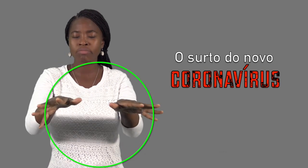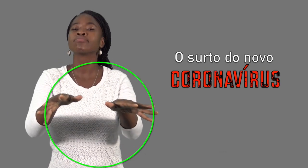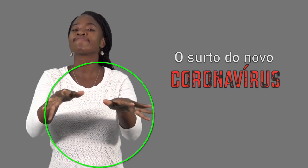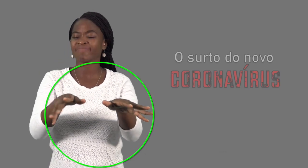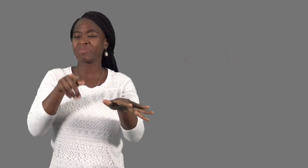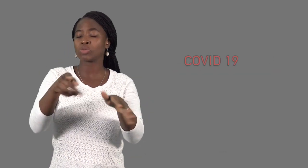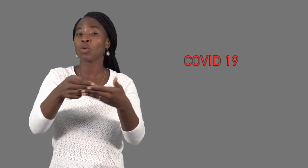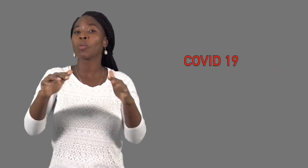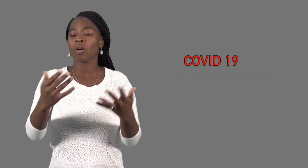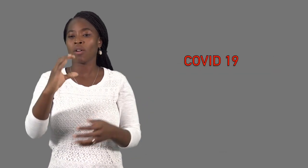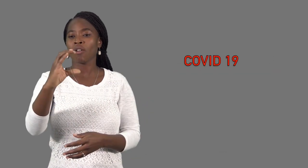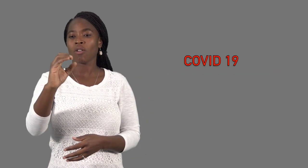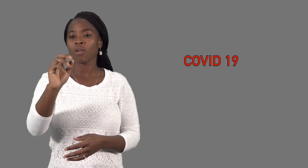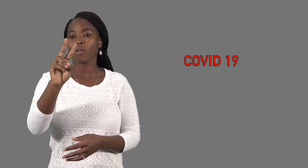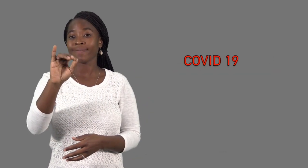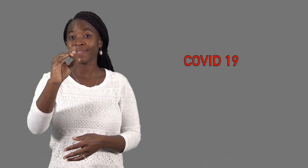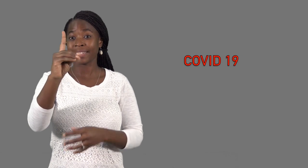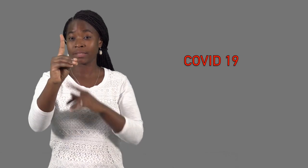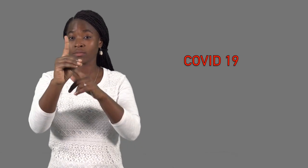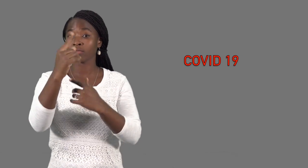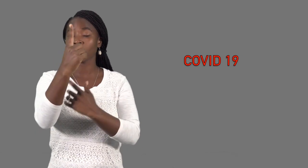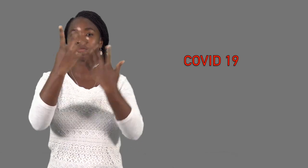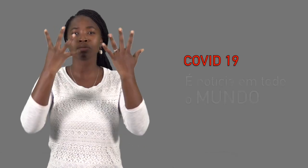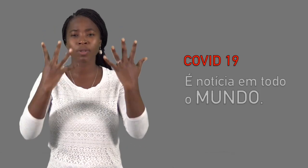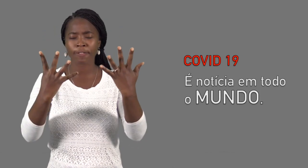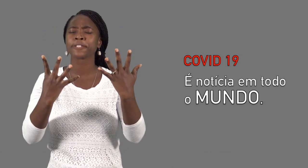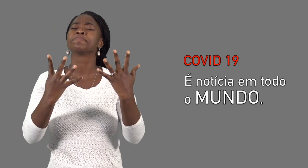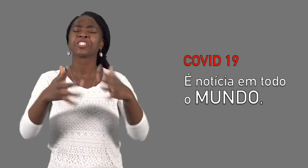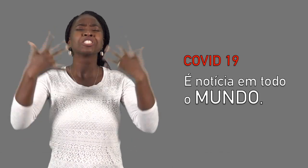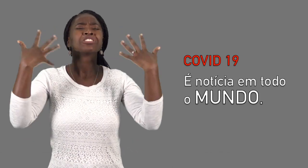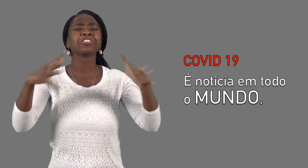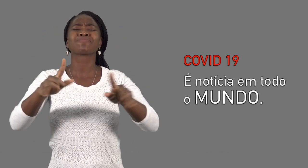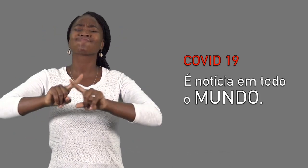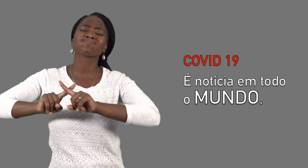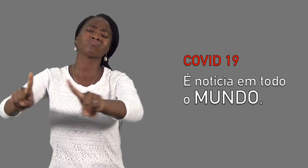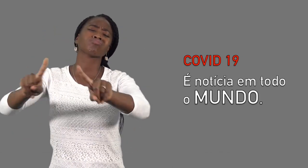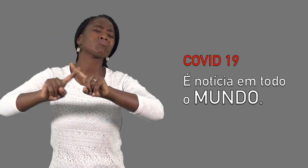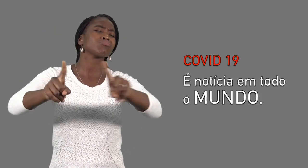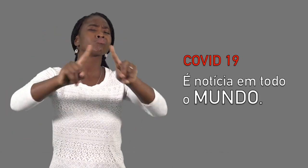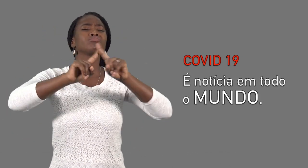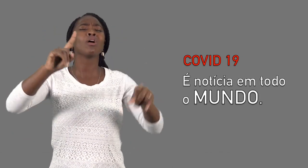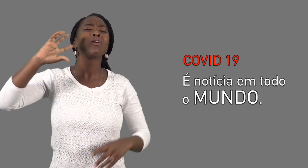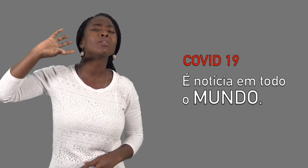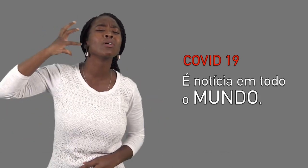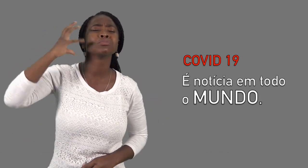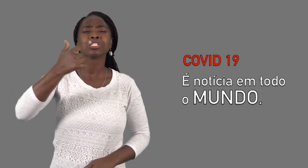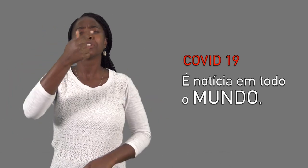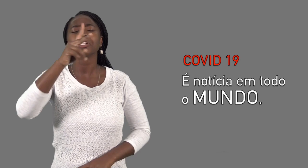nome COVID-19. Já recebemos várias informações na rádio,